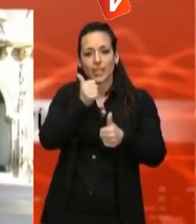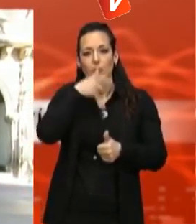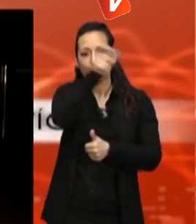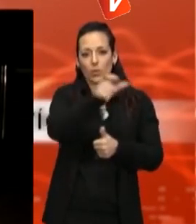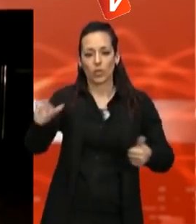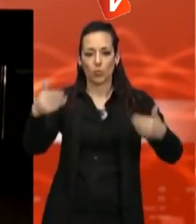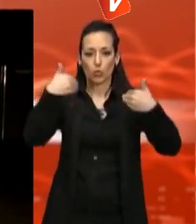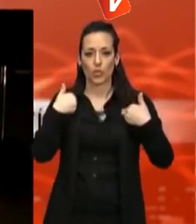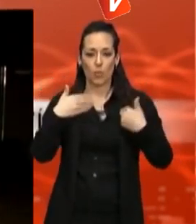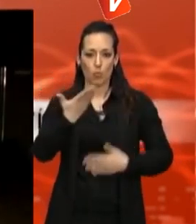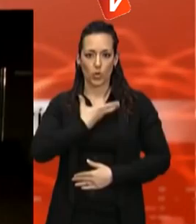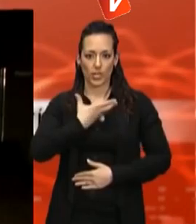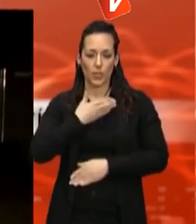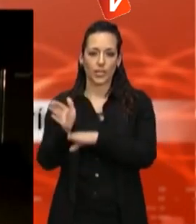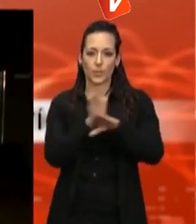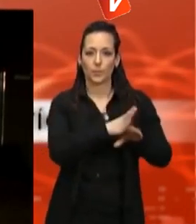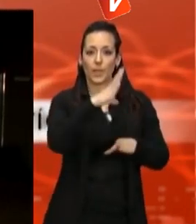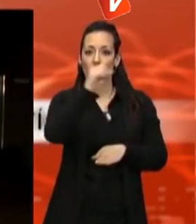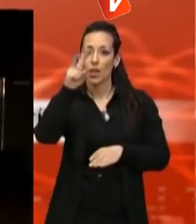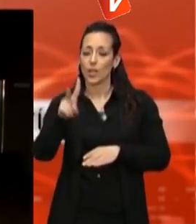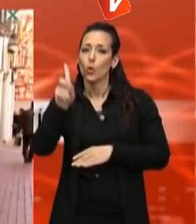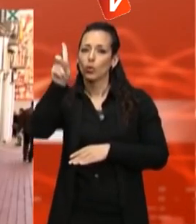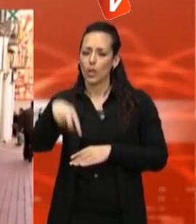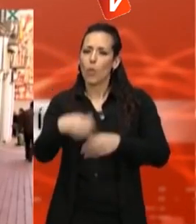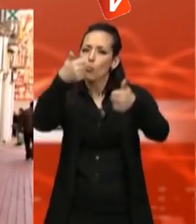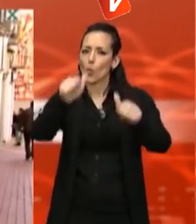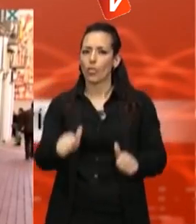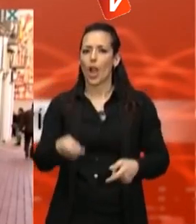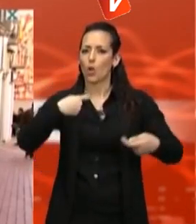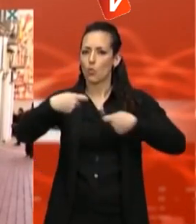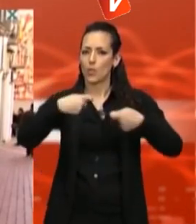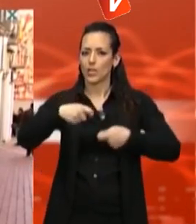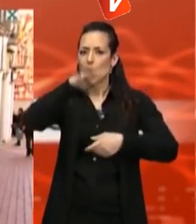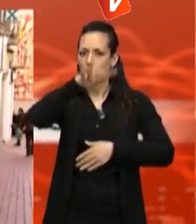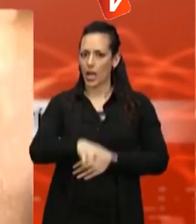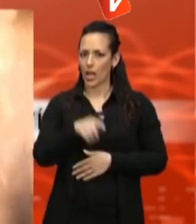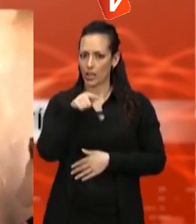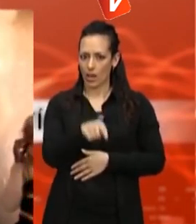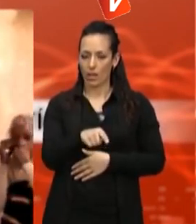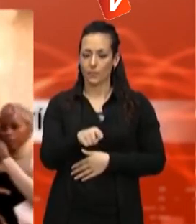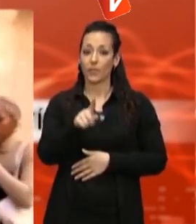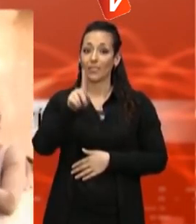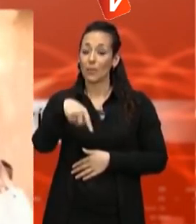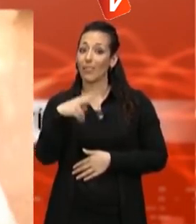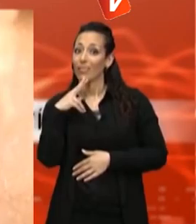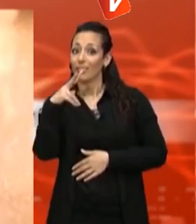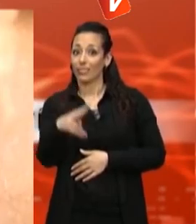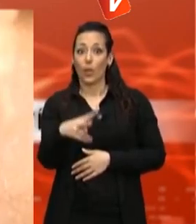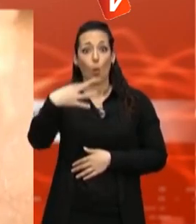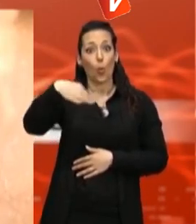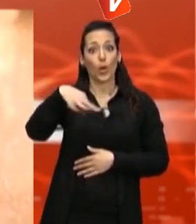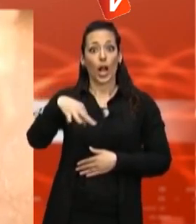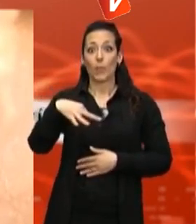D'altra banda, Convergència defensarà amb una moció al model comercial català. El text critica que el govern central s'extralimita les seves competències